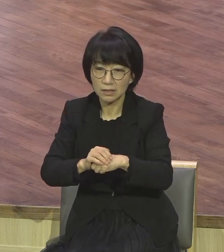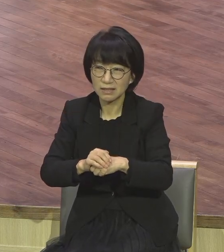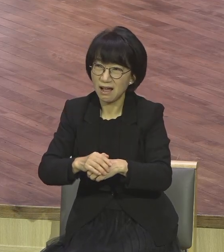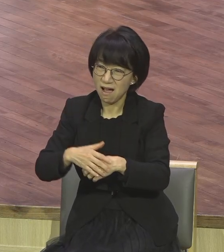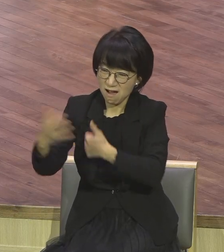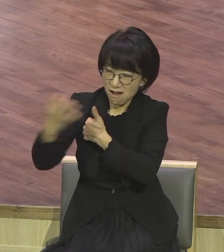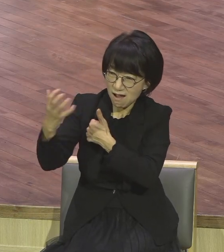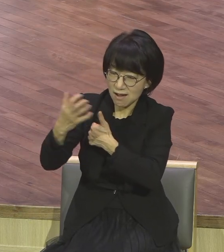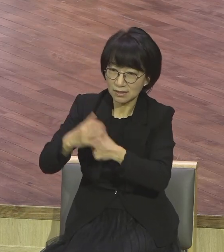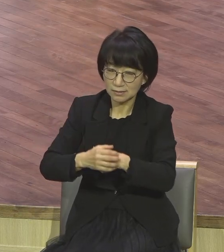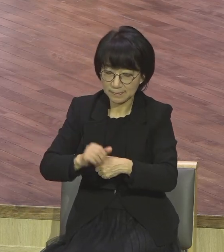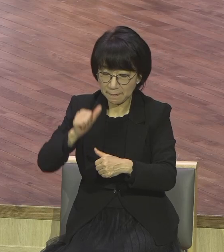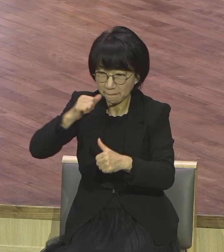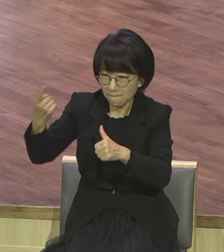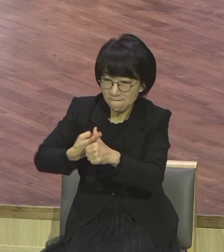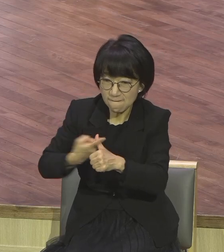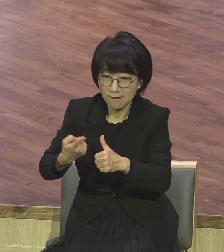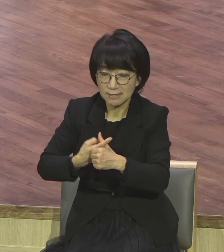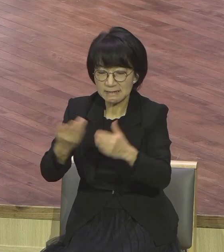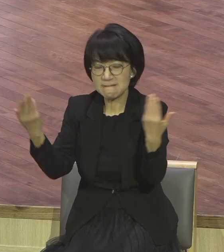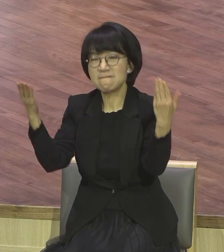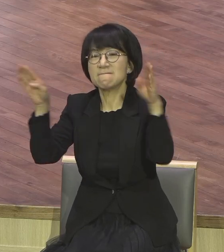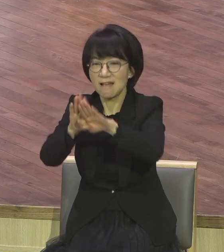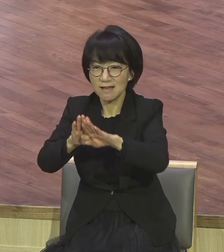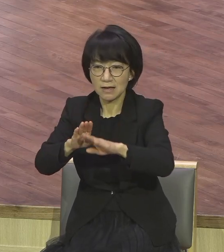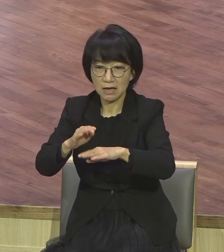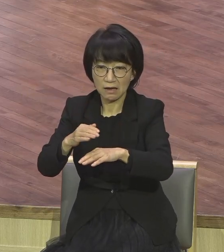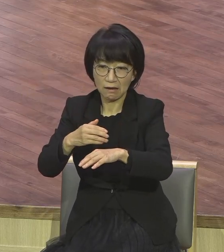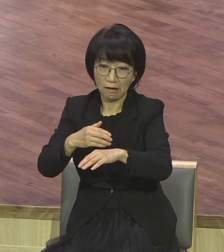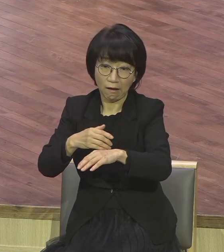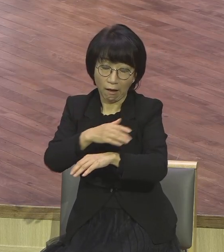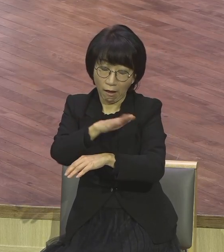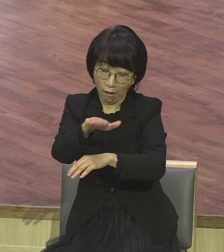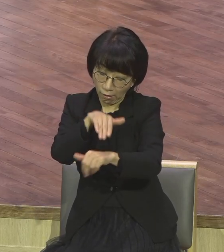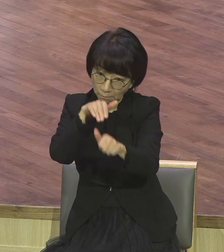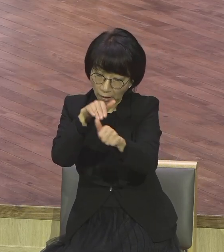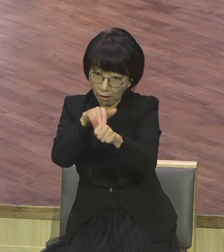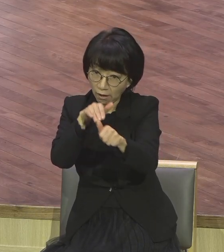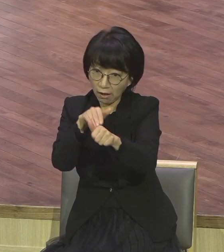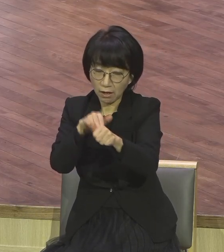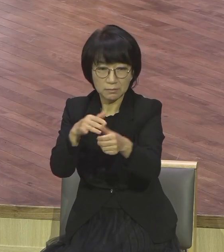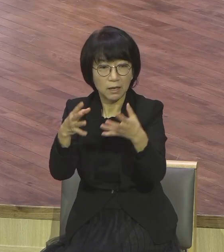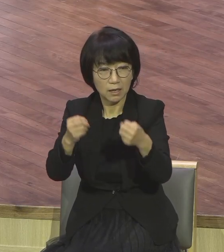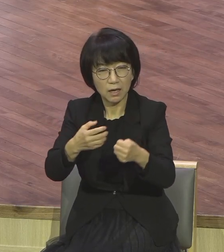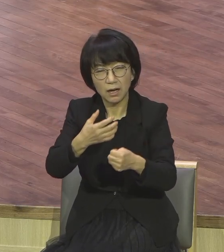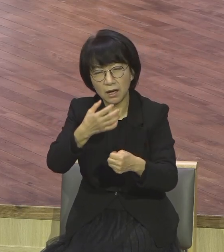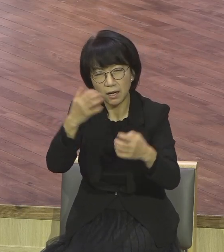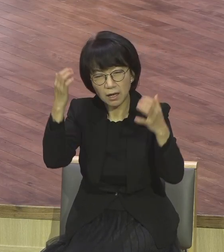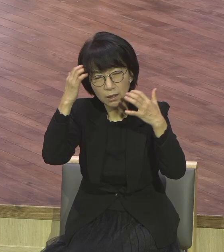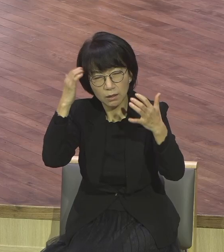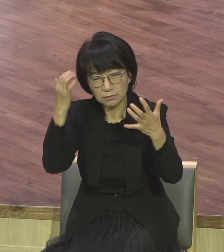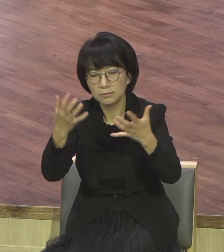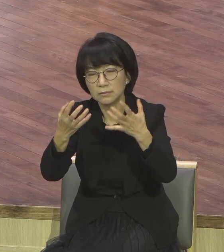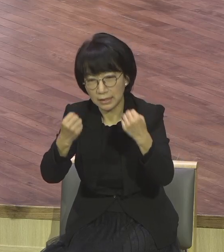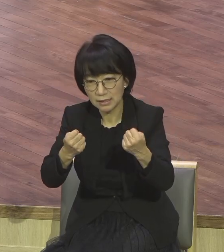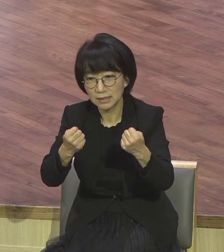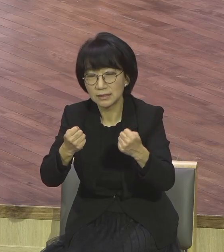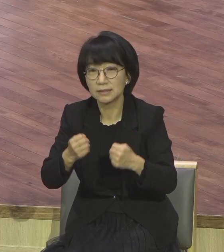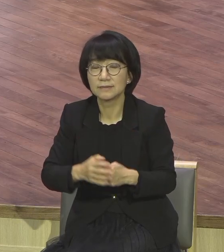여러가지 사단이 뭐 형통하게 복음 증가하게 합니까 여러가지 이런저런 어려운 일을 줍니다 보험